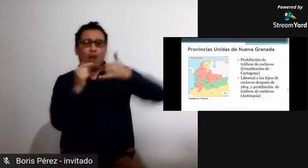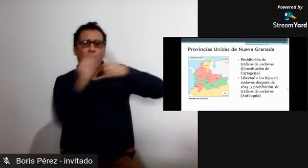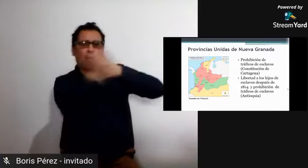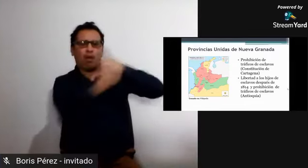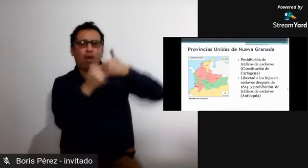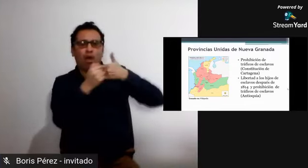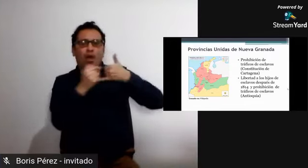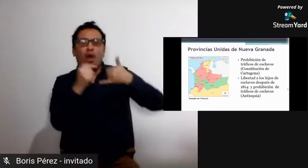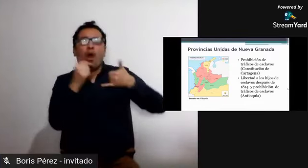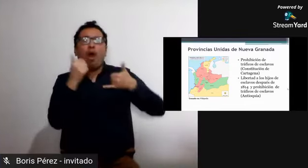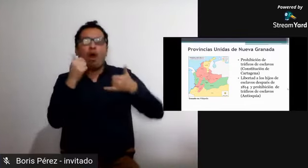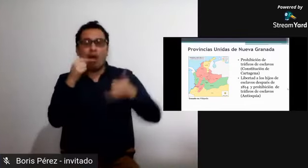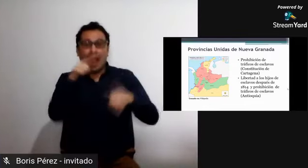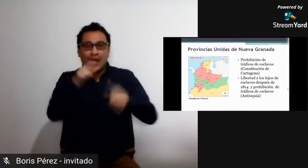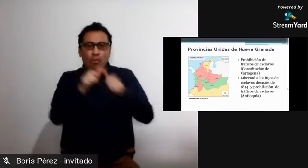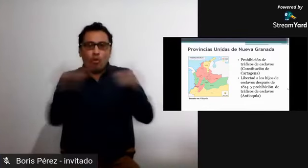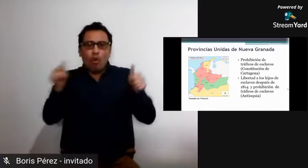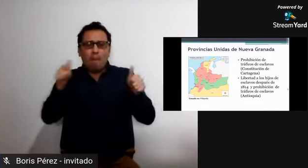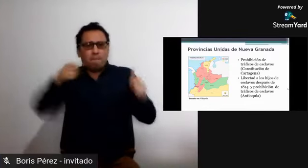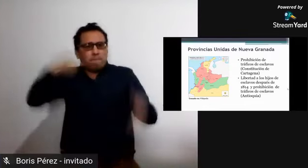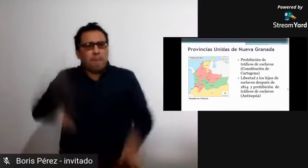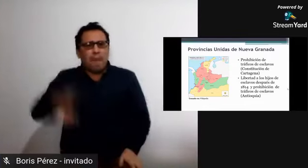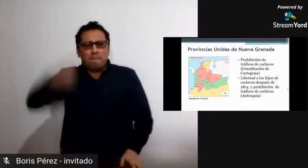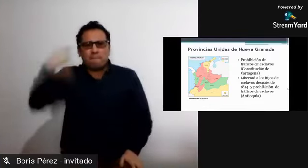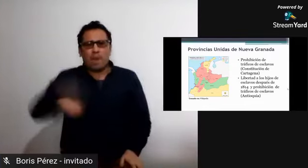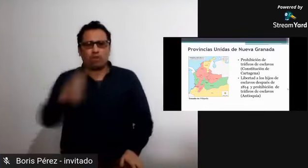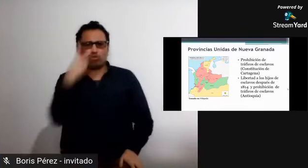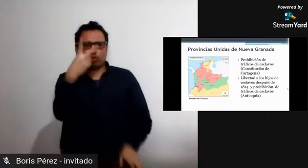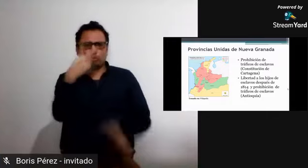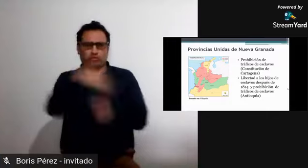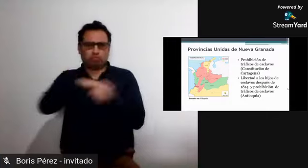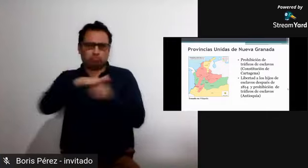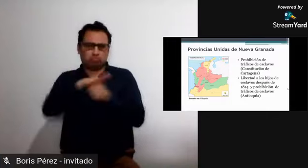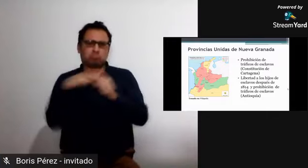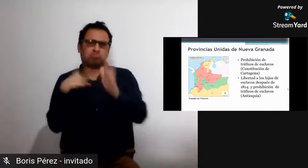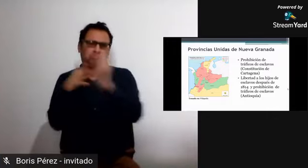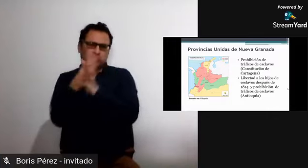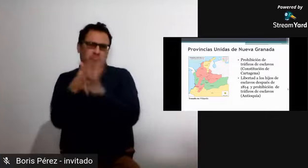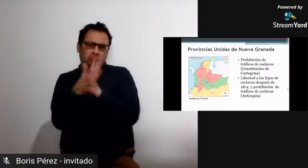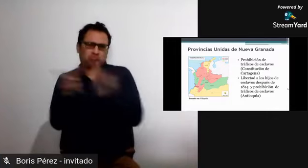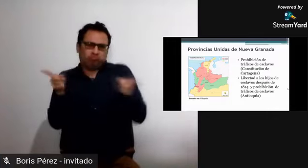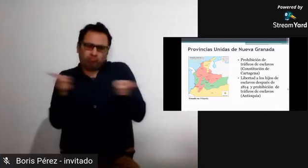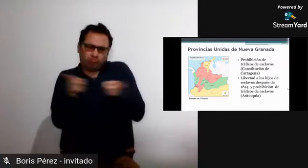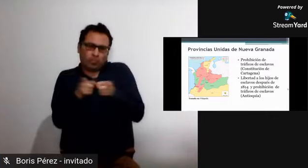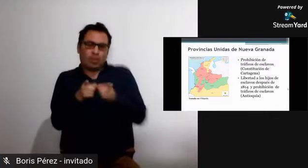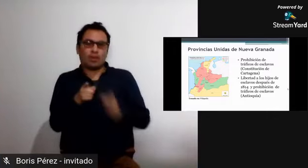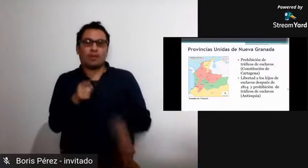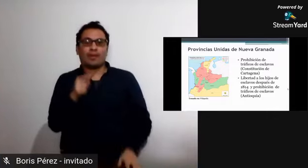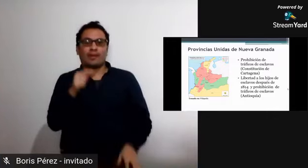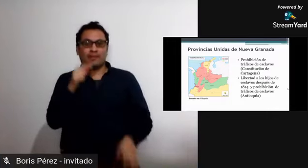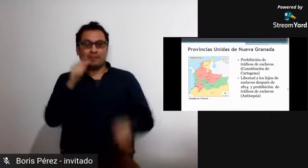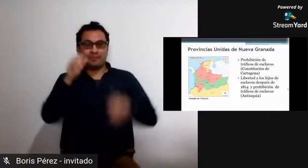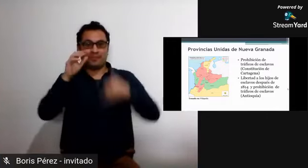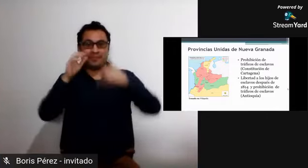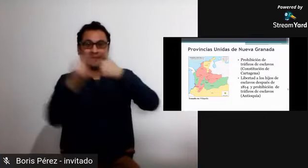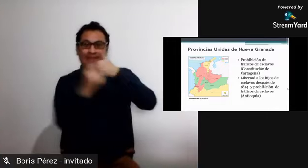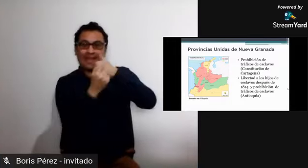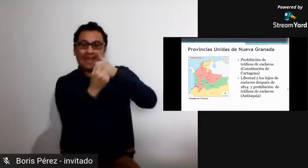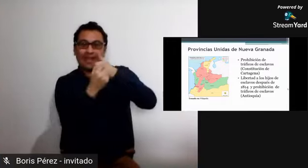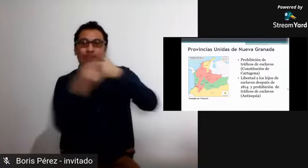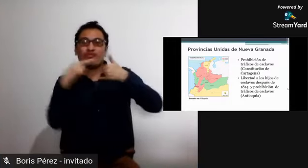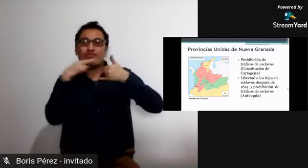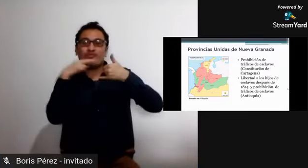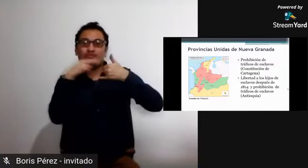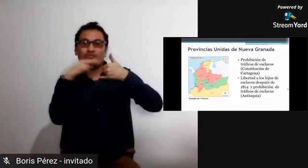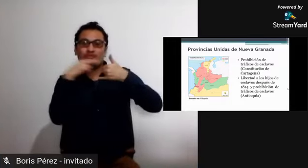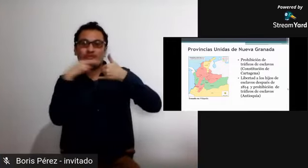forma de gobierno federalista, y otros que eran quienes hacían parte de ese otro tipo de gobierno,